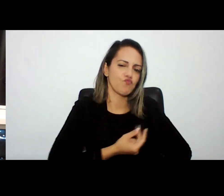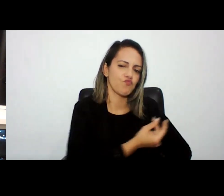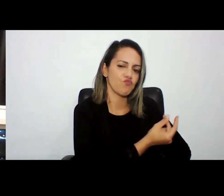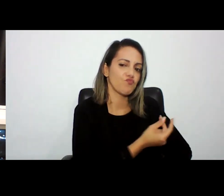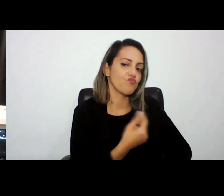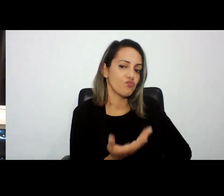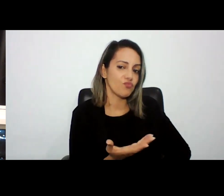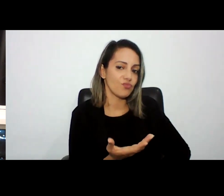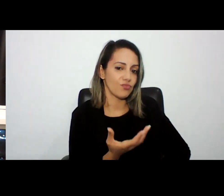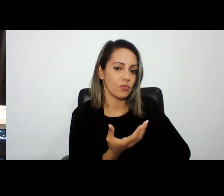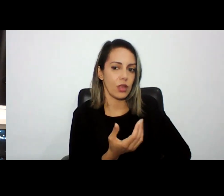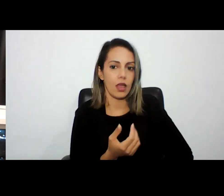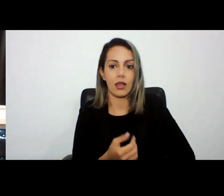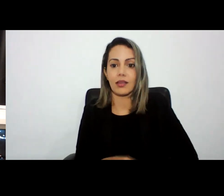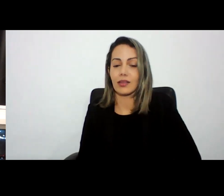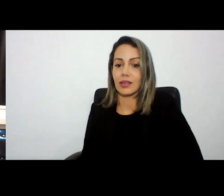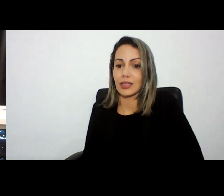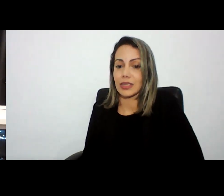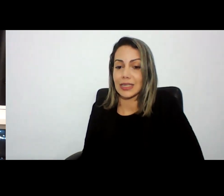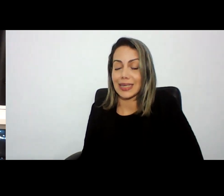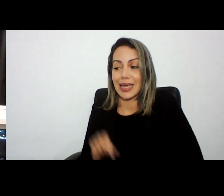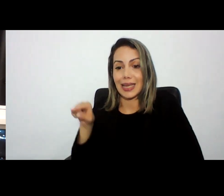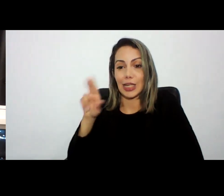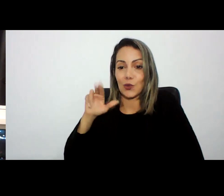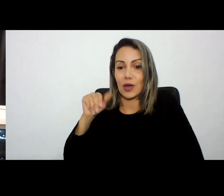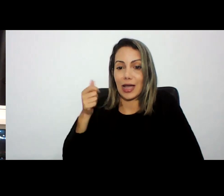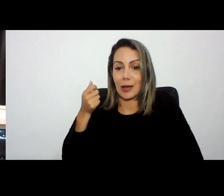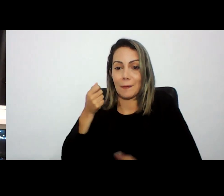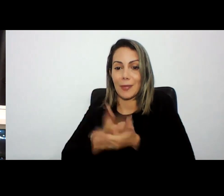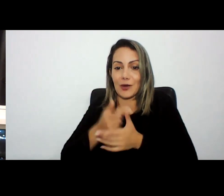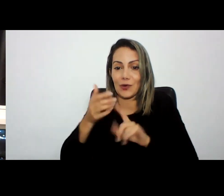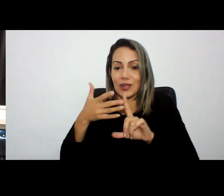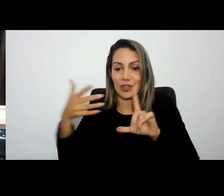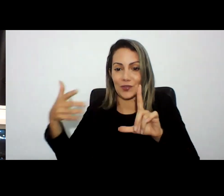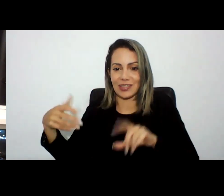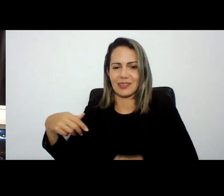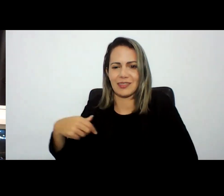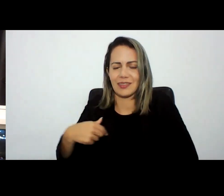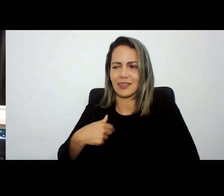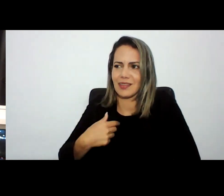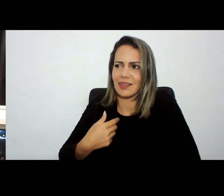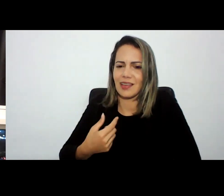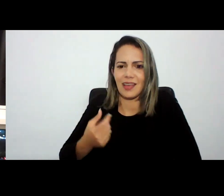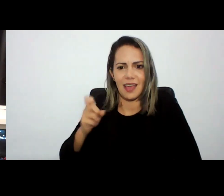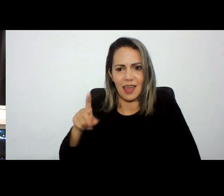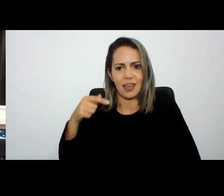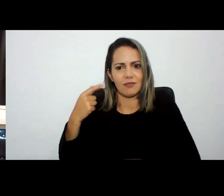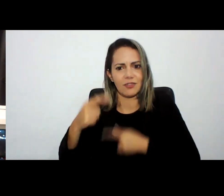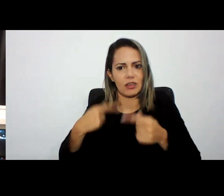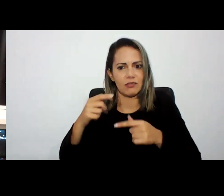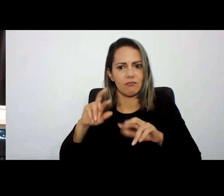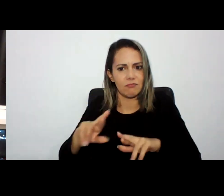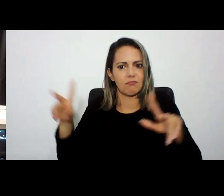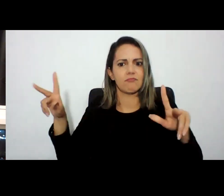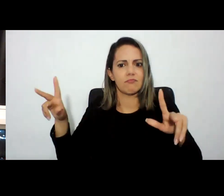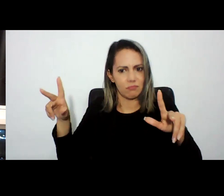renovando mas ele jamais pagou pelo Netflix então essa diferença de gerações que impacta